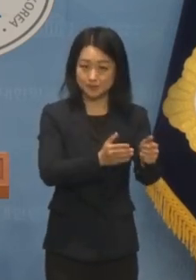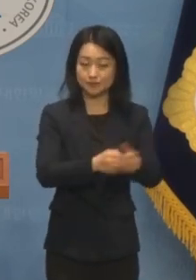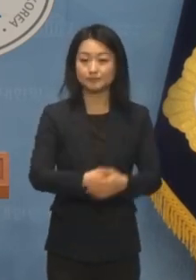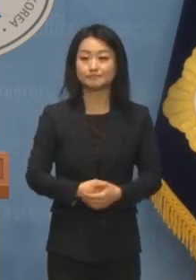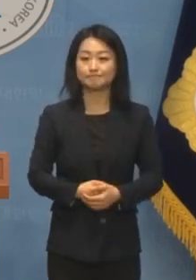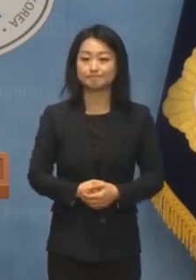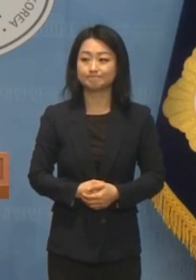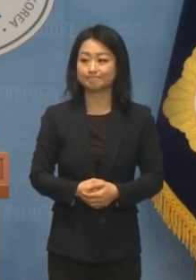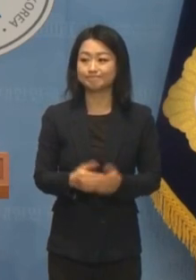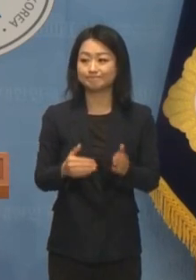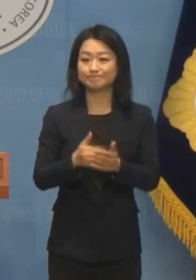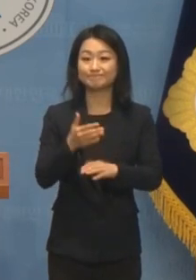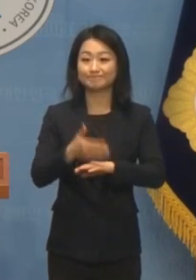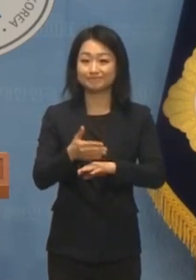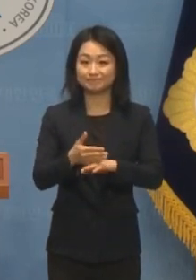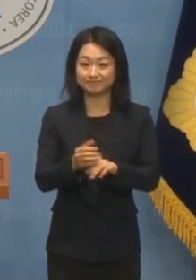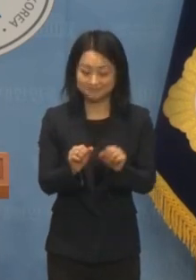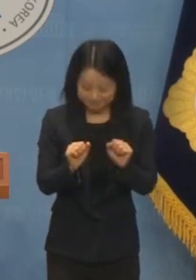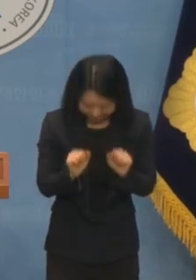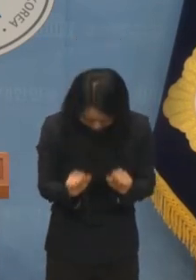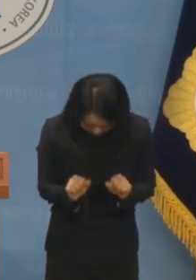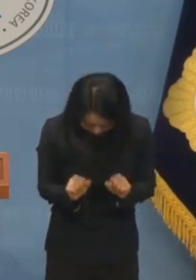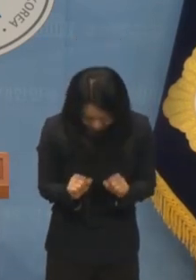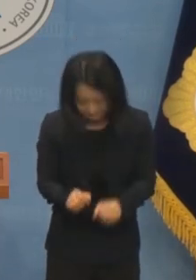여기까지 하겠습니다. 고맙습니다. 고맙습니다.